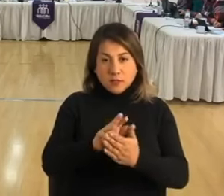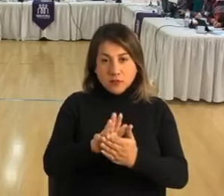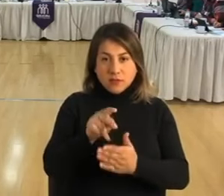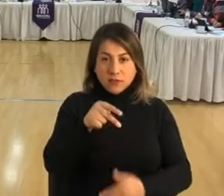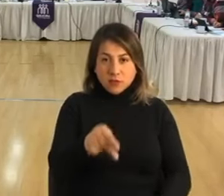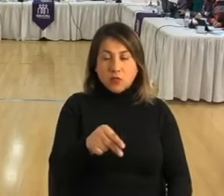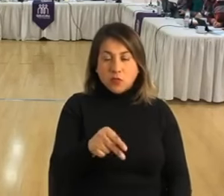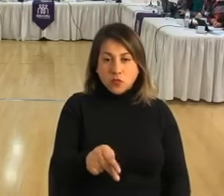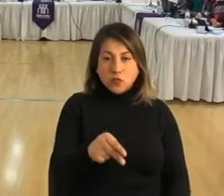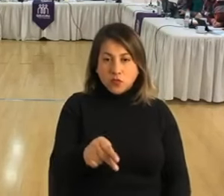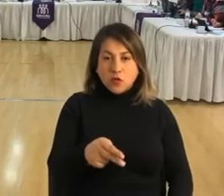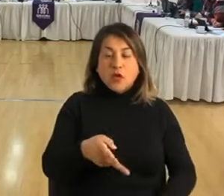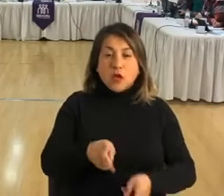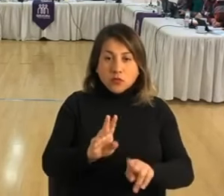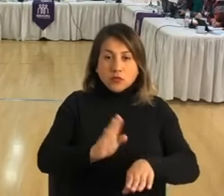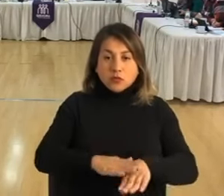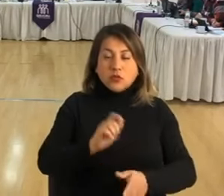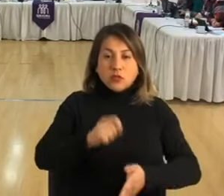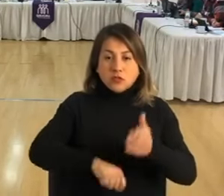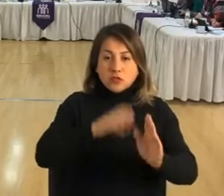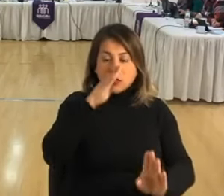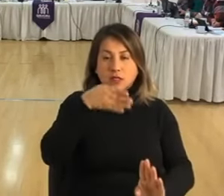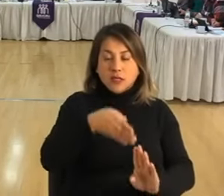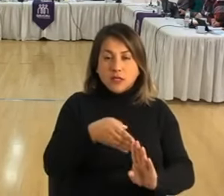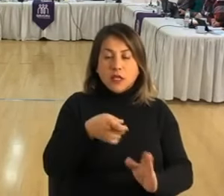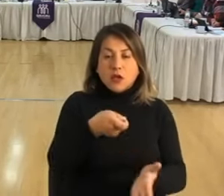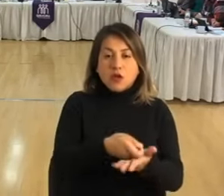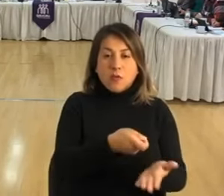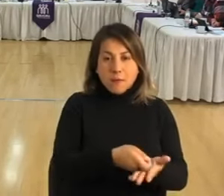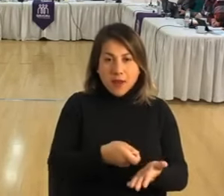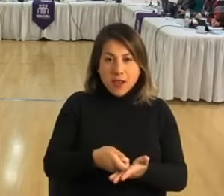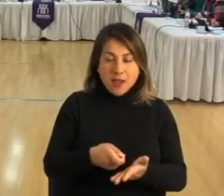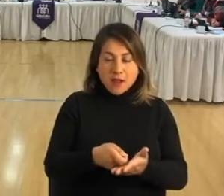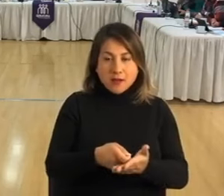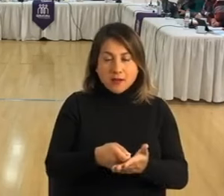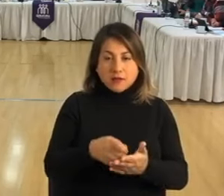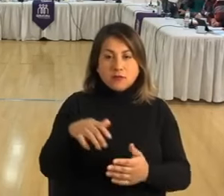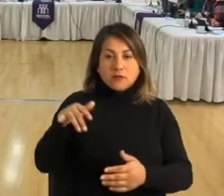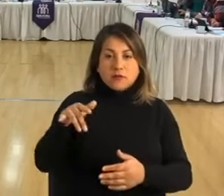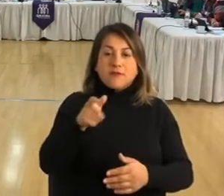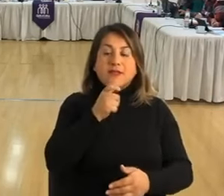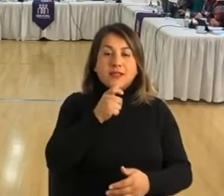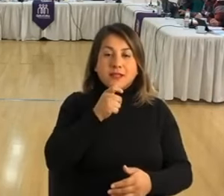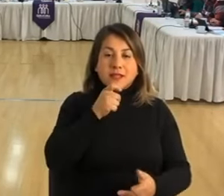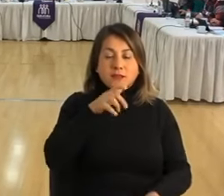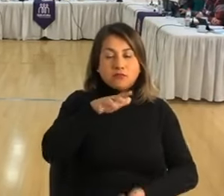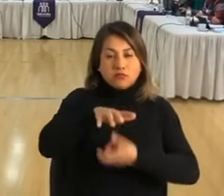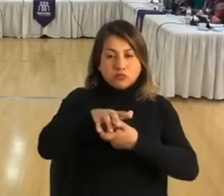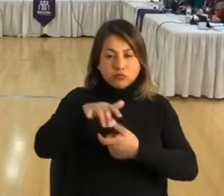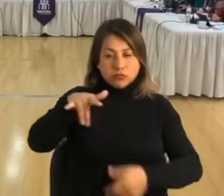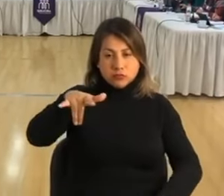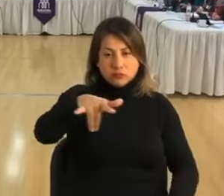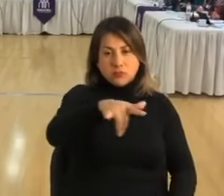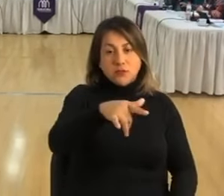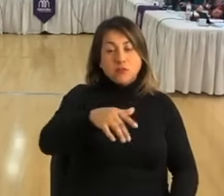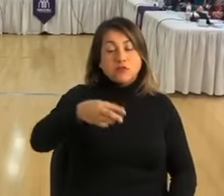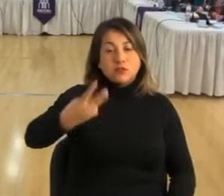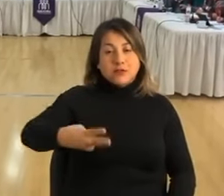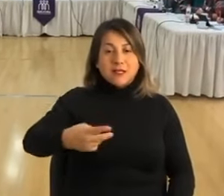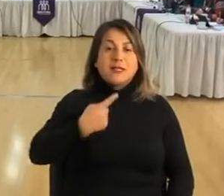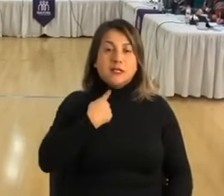junio, se utilizó la contratación directa para la adquisición de baterías para drones de seguridad pública unitaria en la municipalidad y licitura,